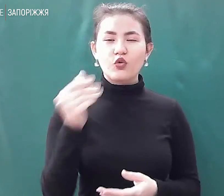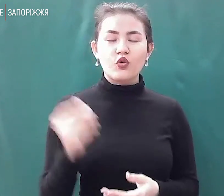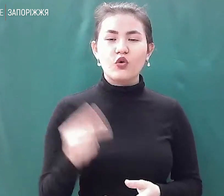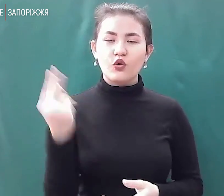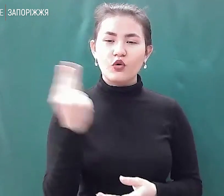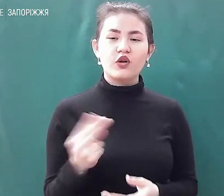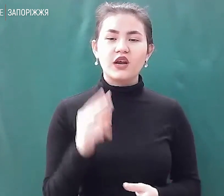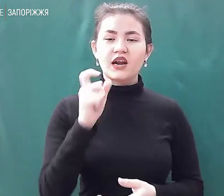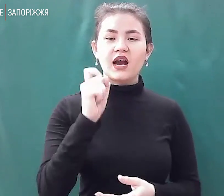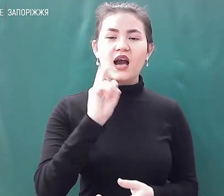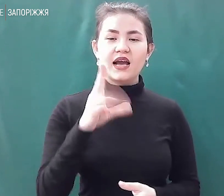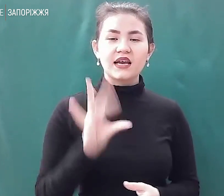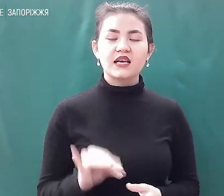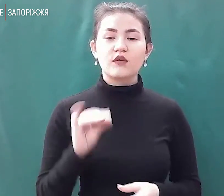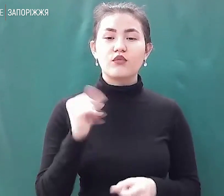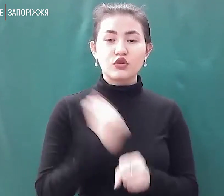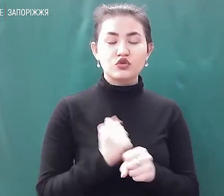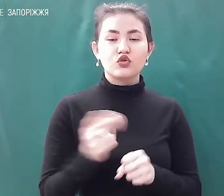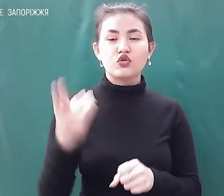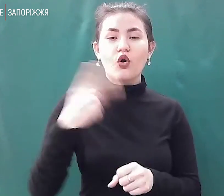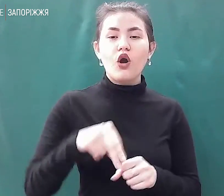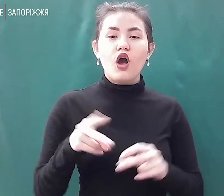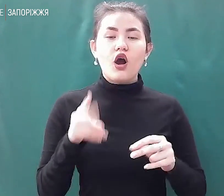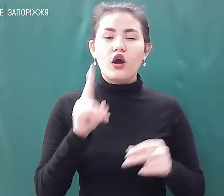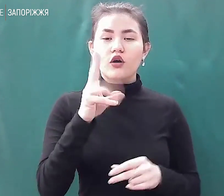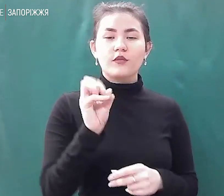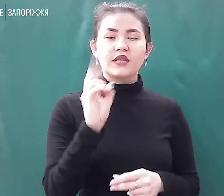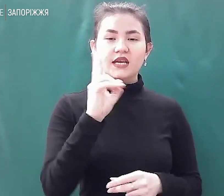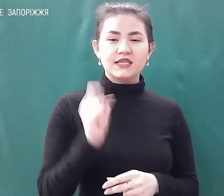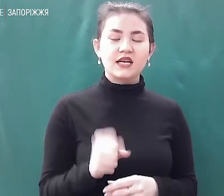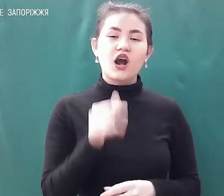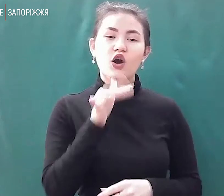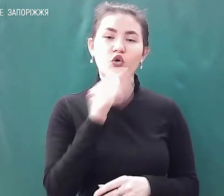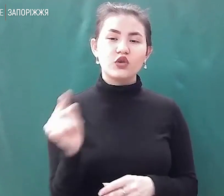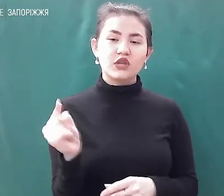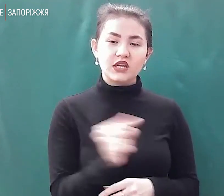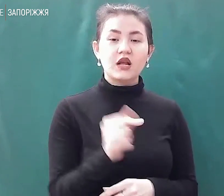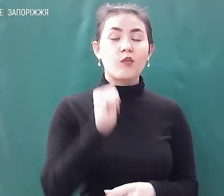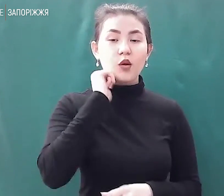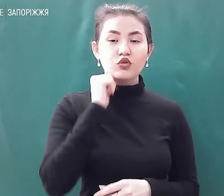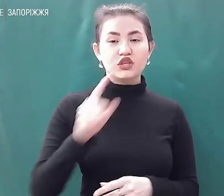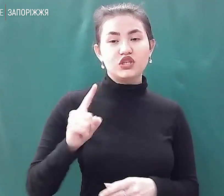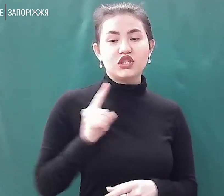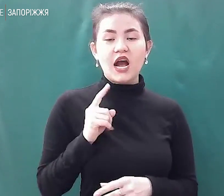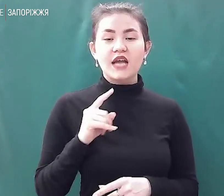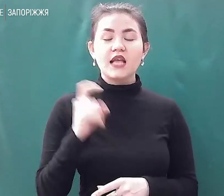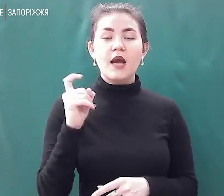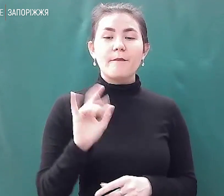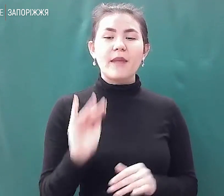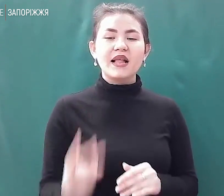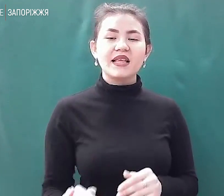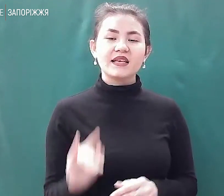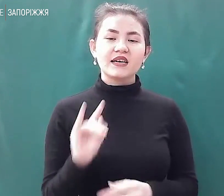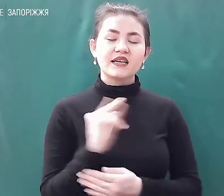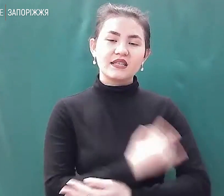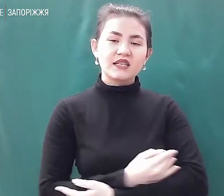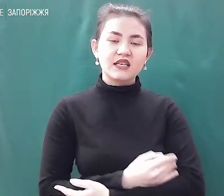лише до комеднацької години, пояснює жінка, бо вдома з бабусею на неї чекає маленька дитина. Чоловік її несе варто в тереобороні.